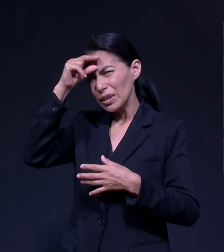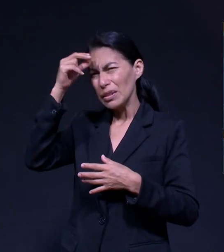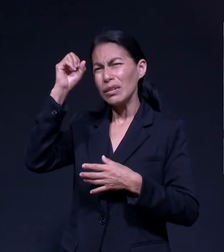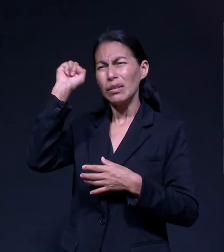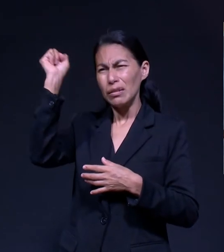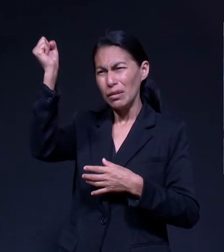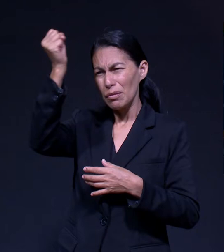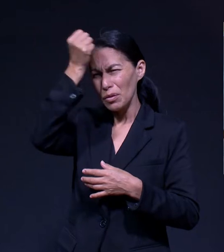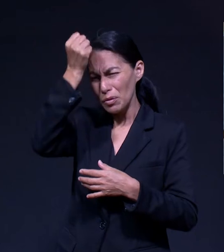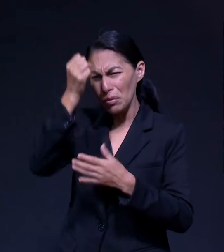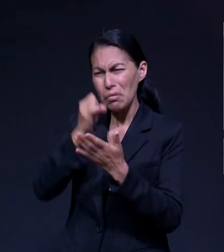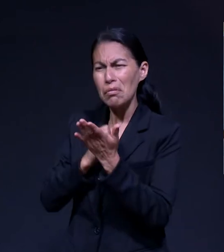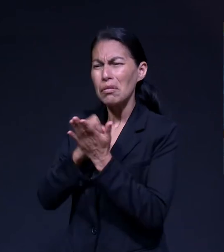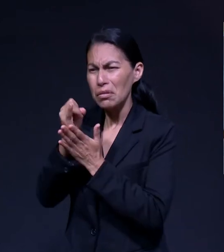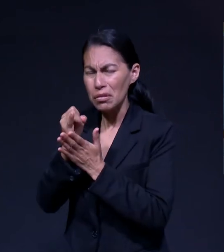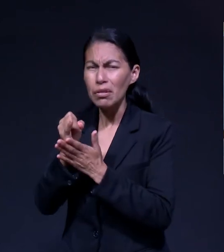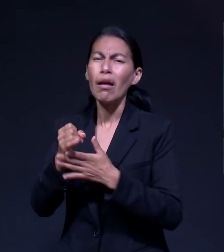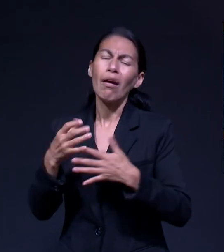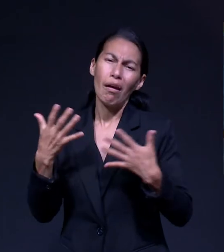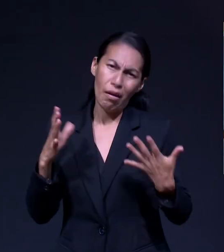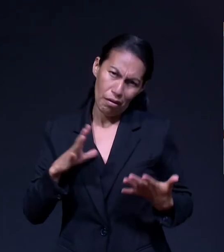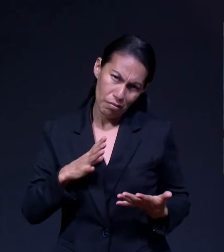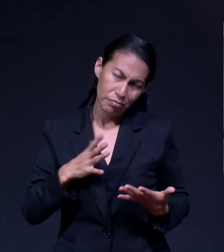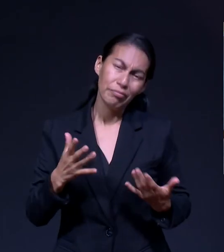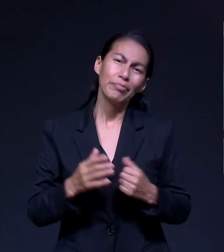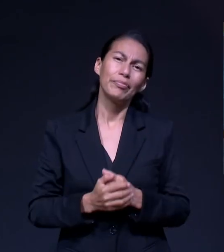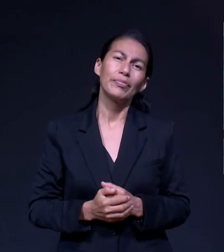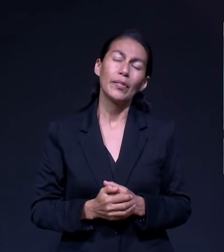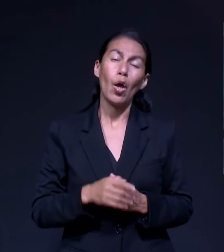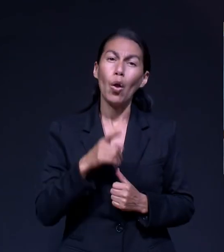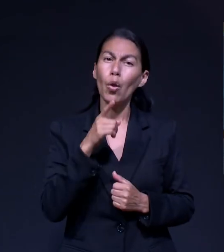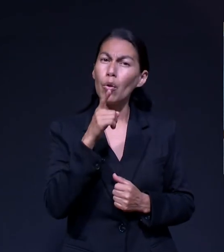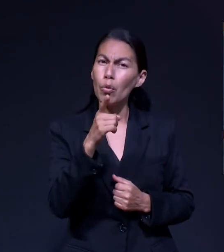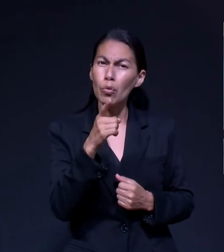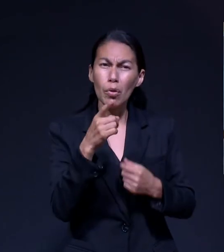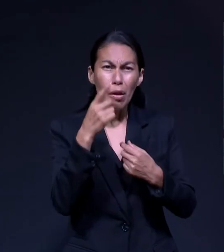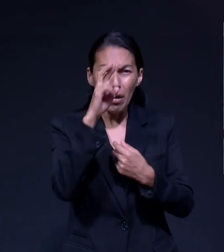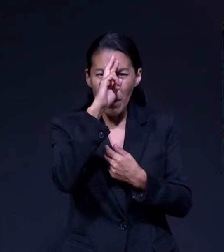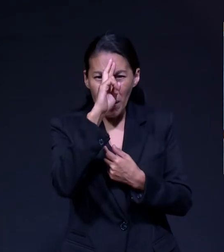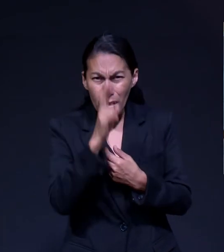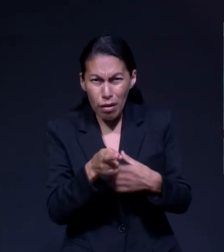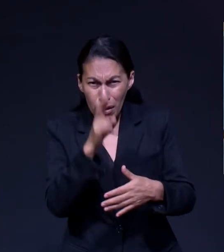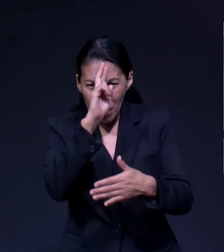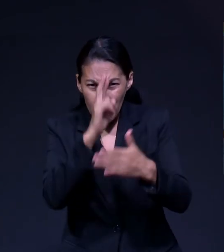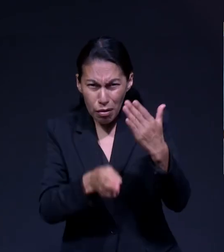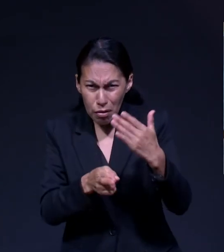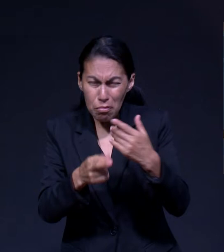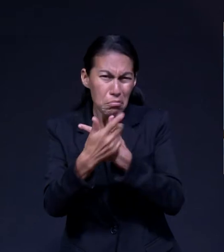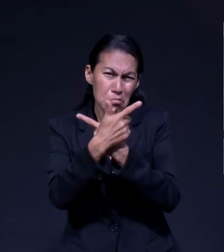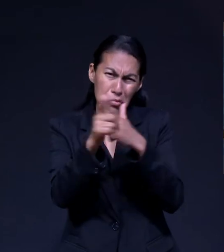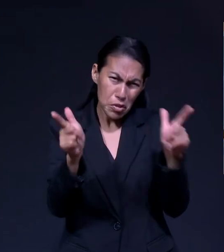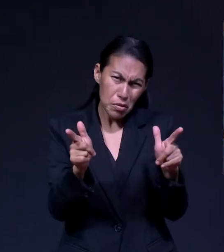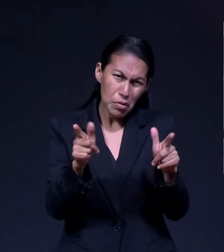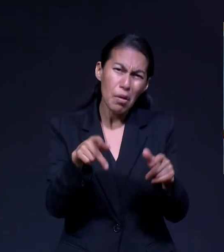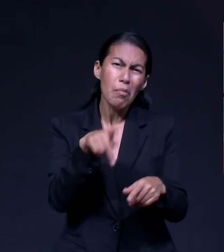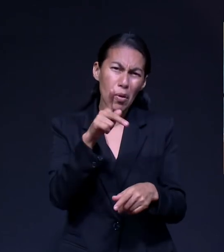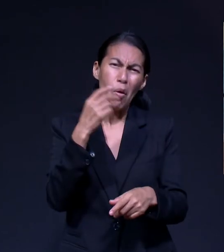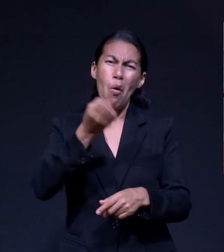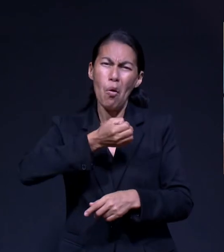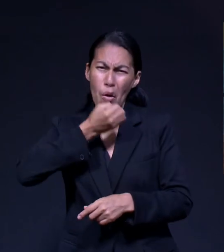Es importante la práctica de la oración Esta noche hablaremos de esto con Mariela